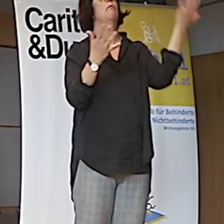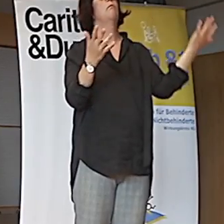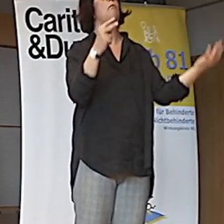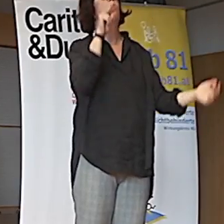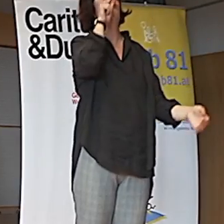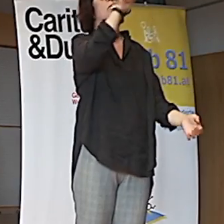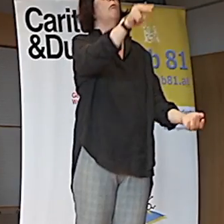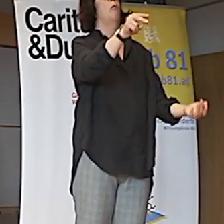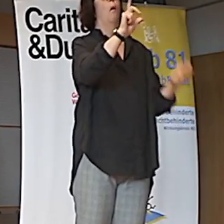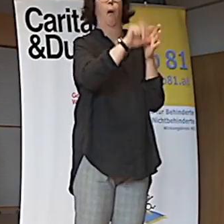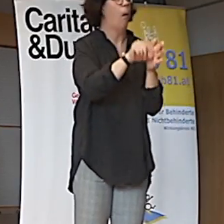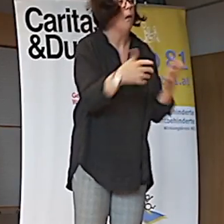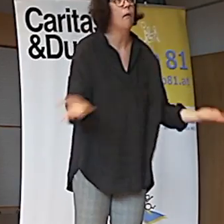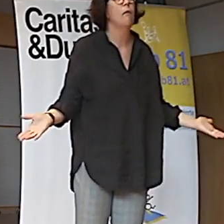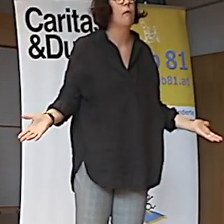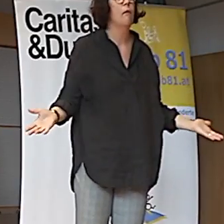Schaut halt ins Leere.